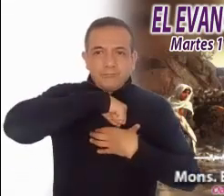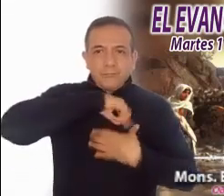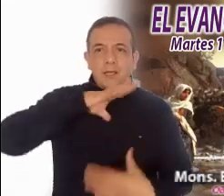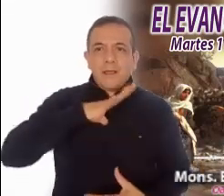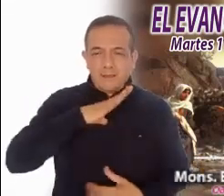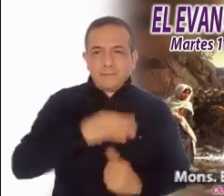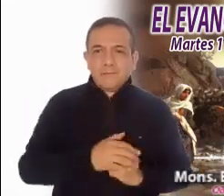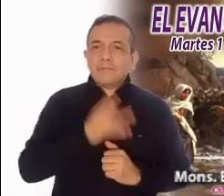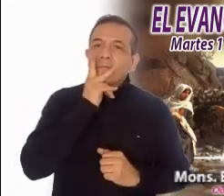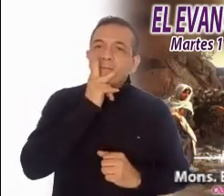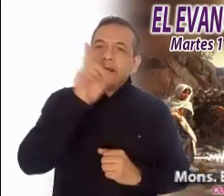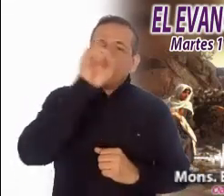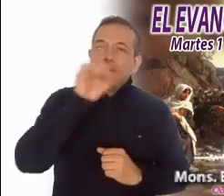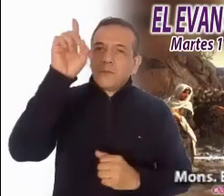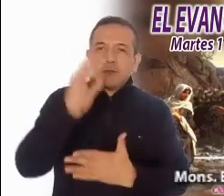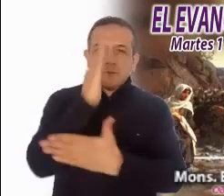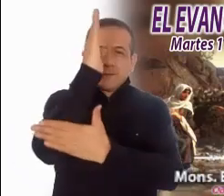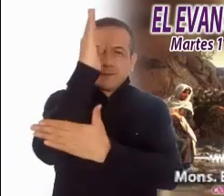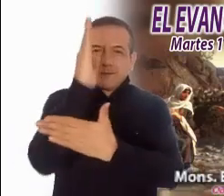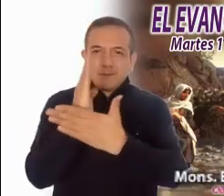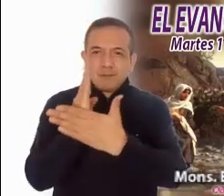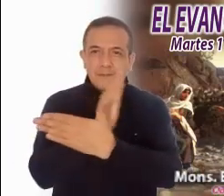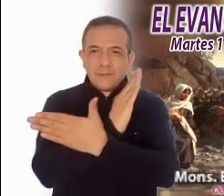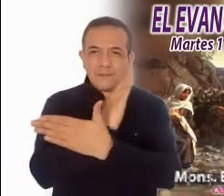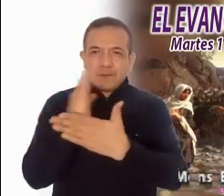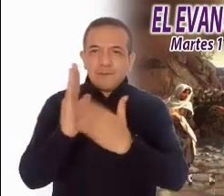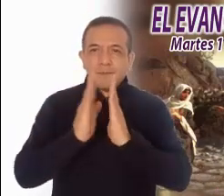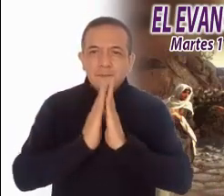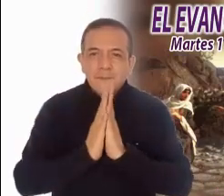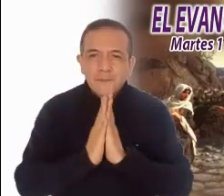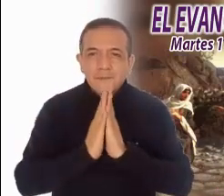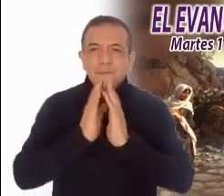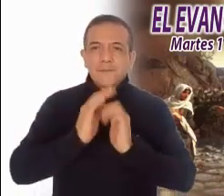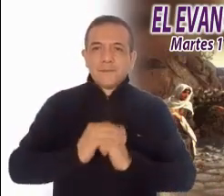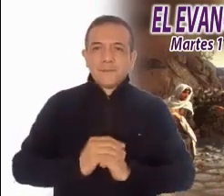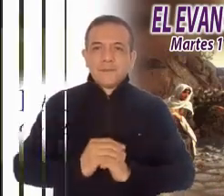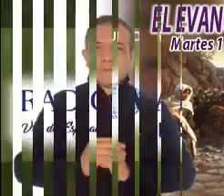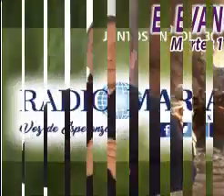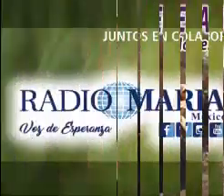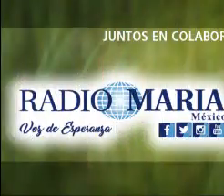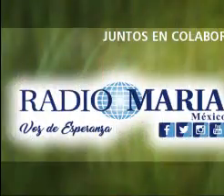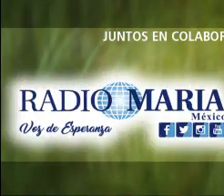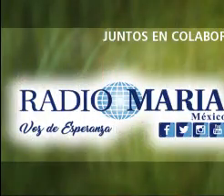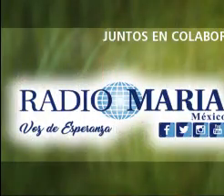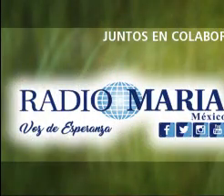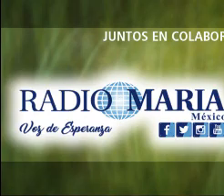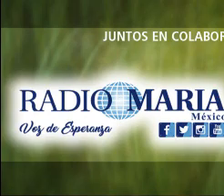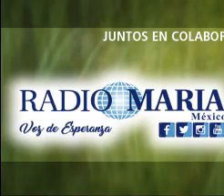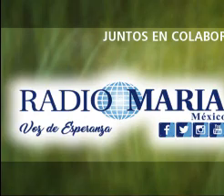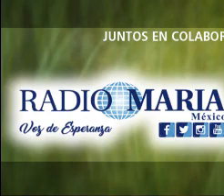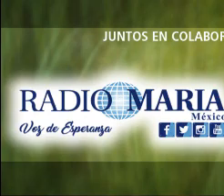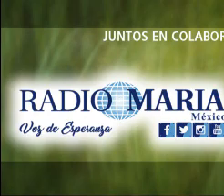El Señor te bendiga en nombre del Padre y del Hijo y del Espíritu Santo. La Baja